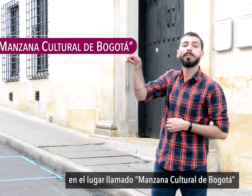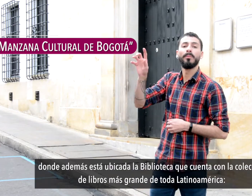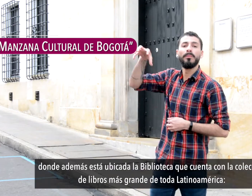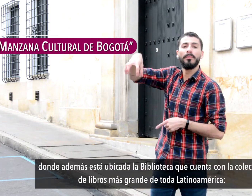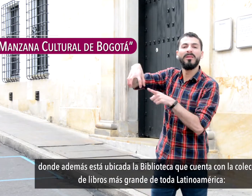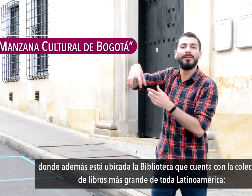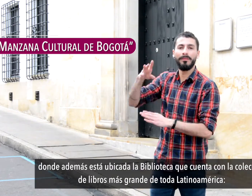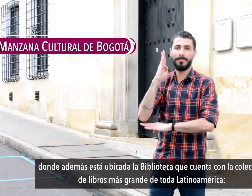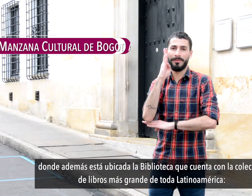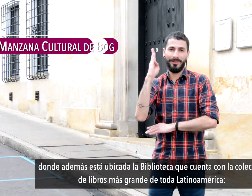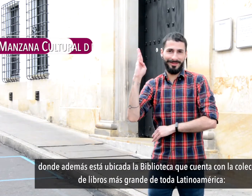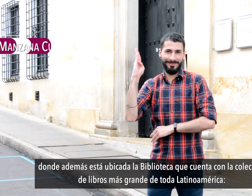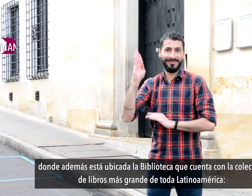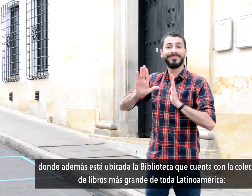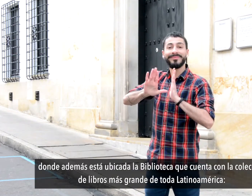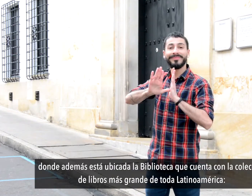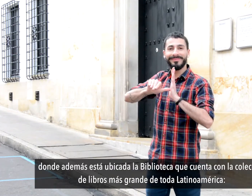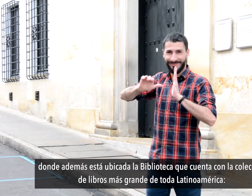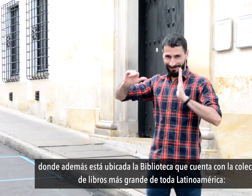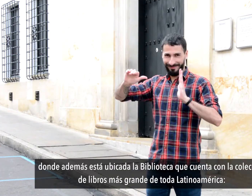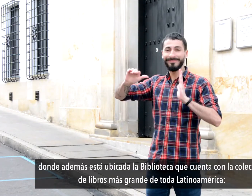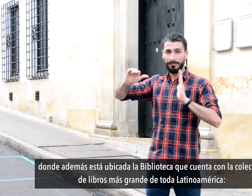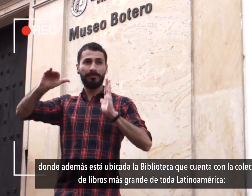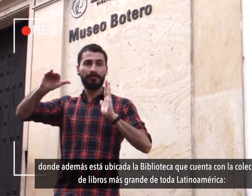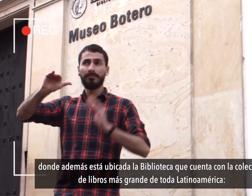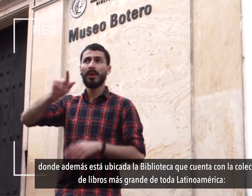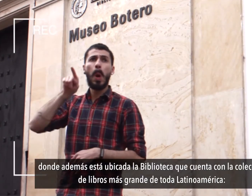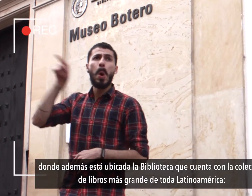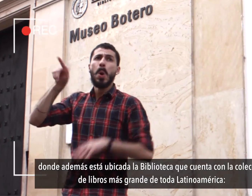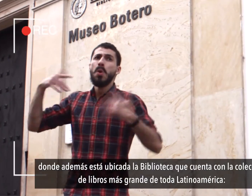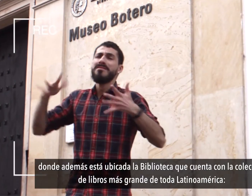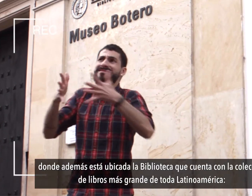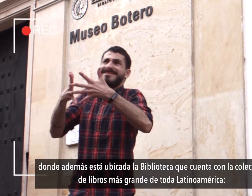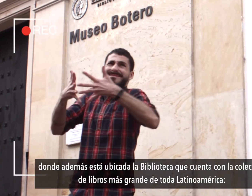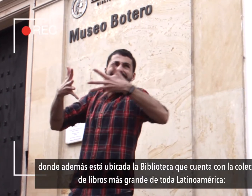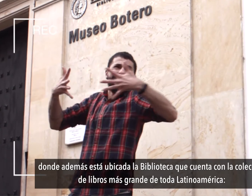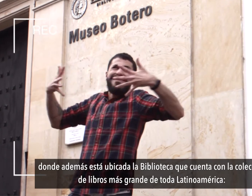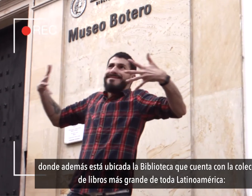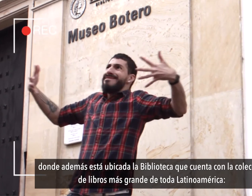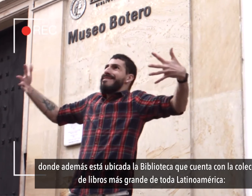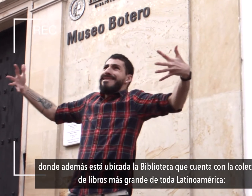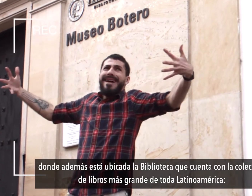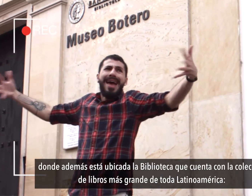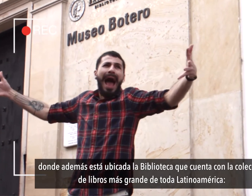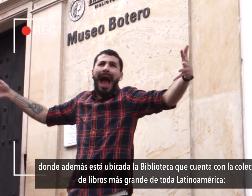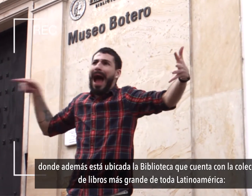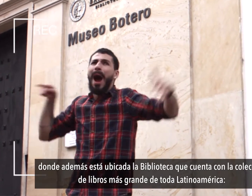Donde además está ubicada la biblioteca que cuenta con la colección de libros más grande de toda Latinoamérica,